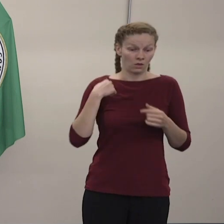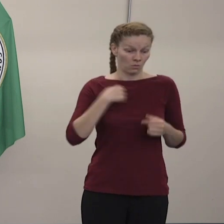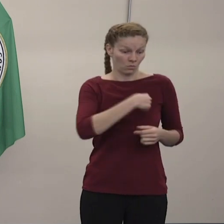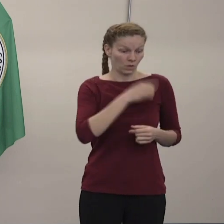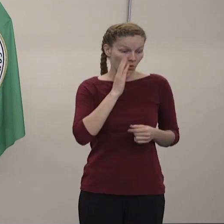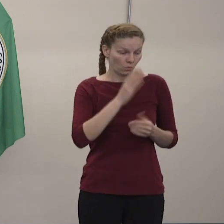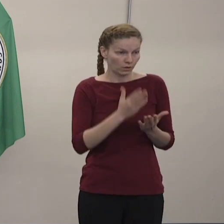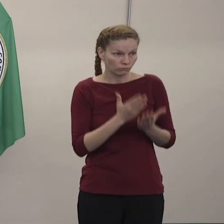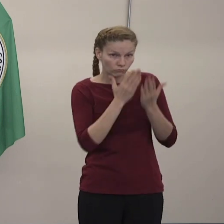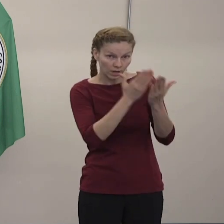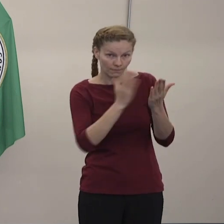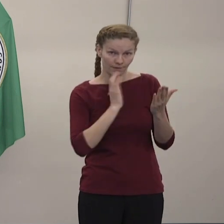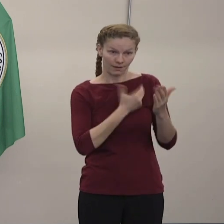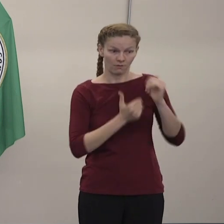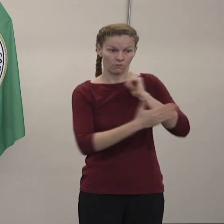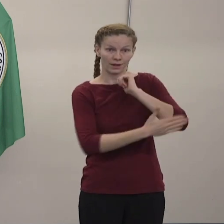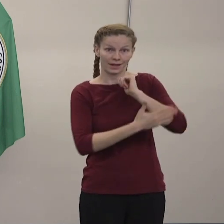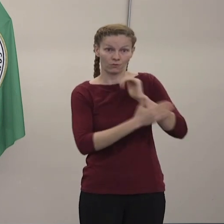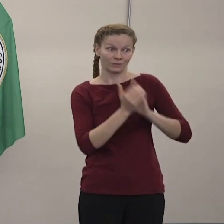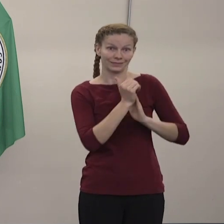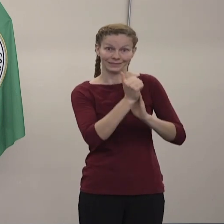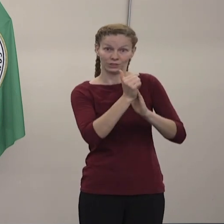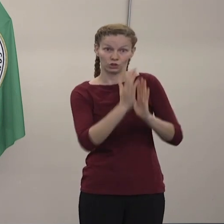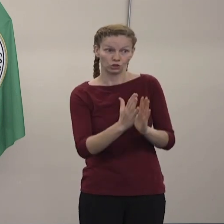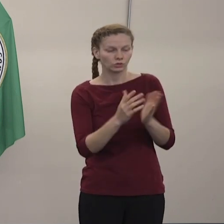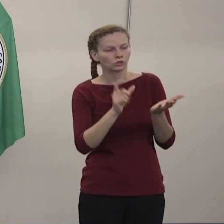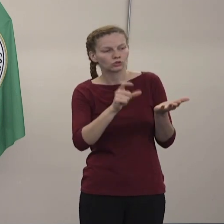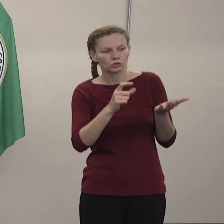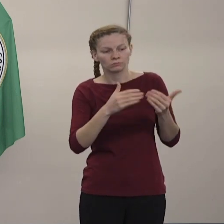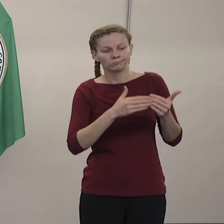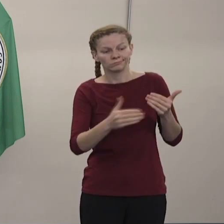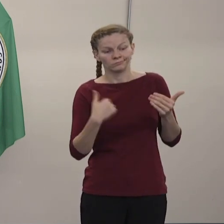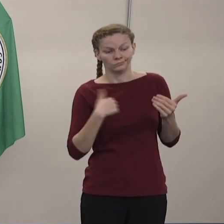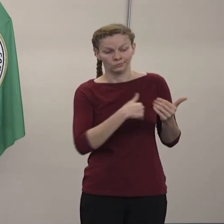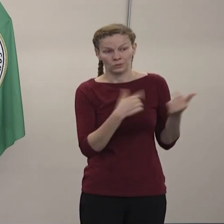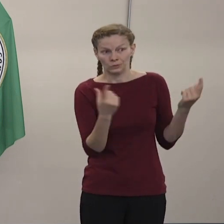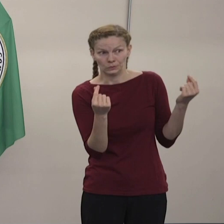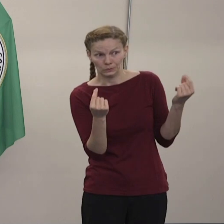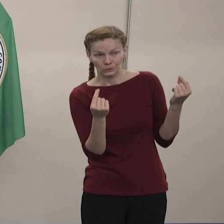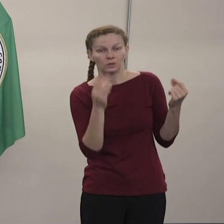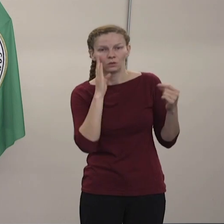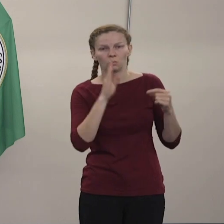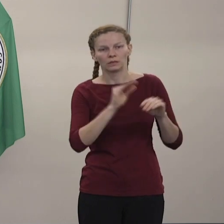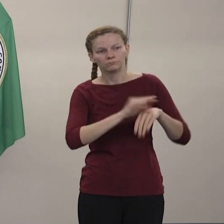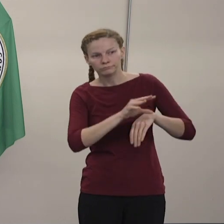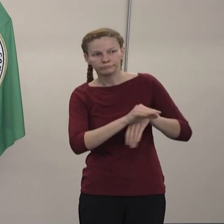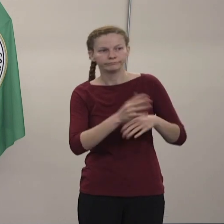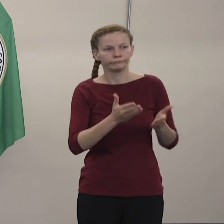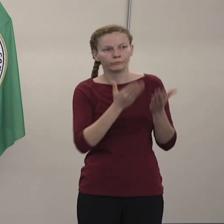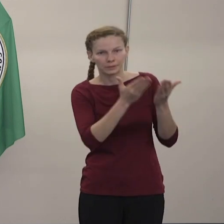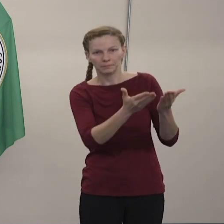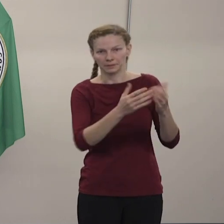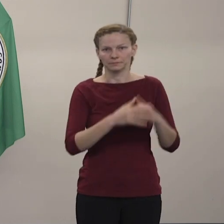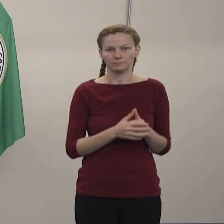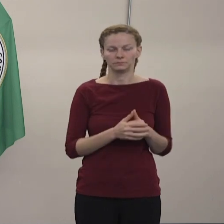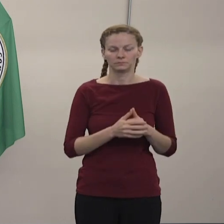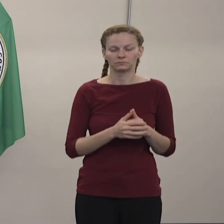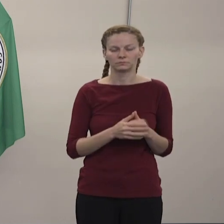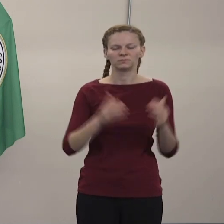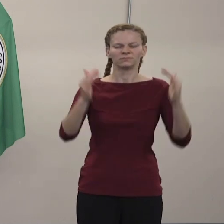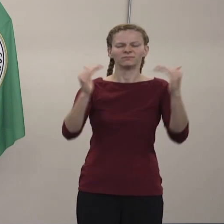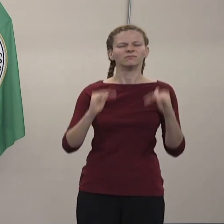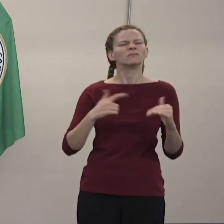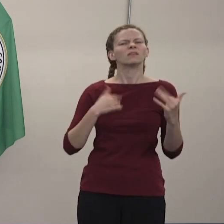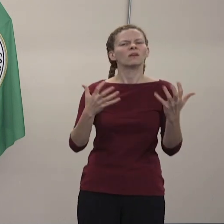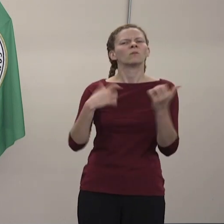liderazgo del condado de cómo seguir el camino adelante. Ahora quiero tomar un momento para hablar acerca de